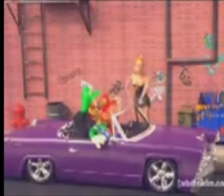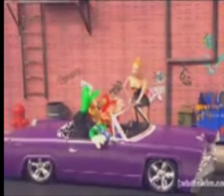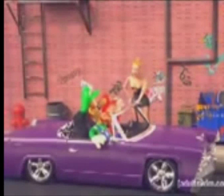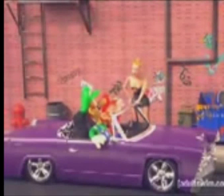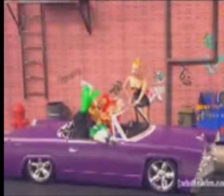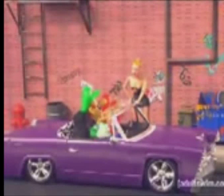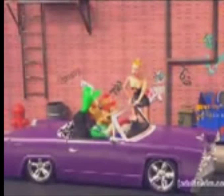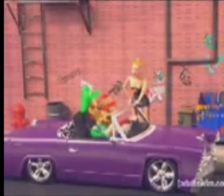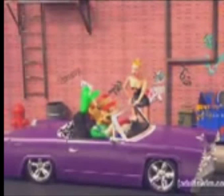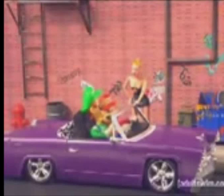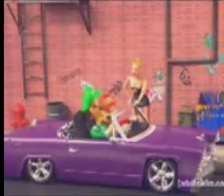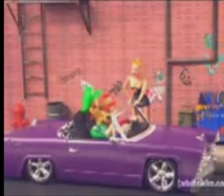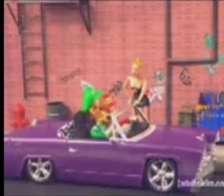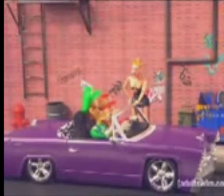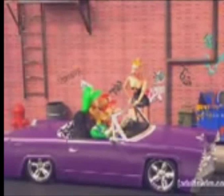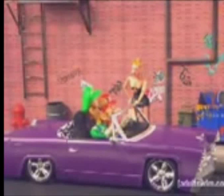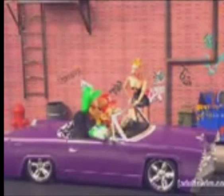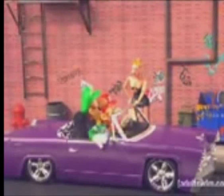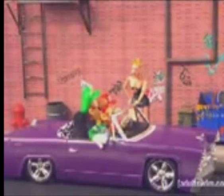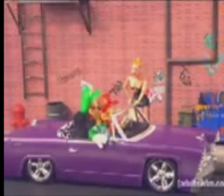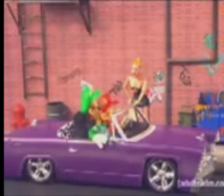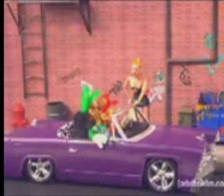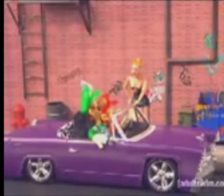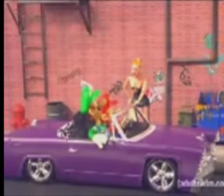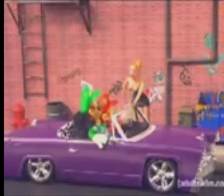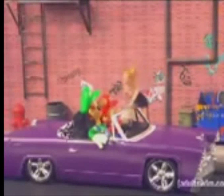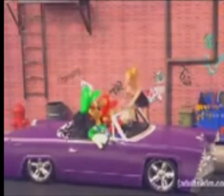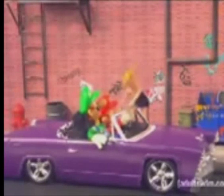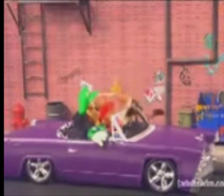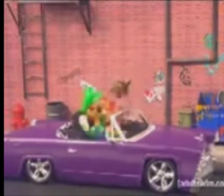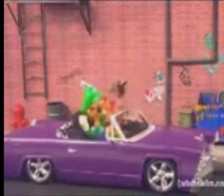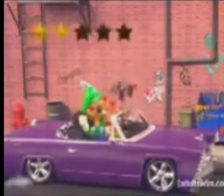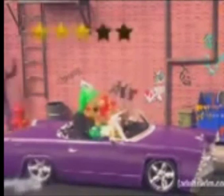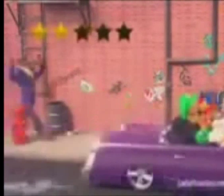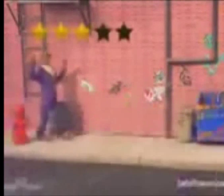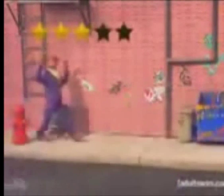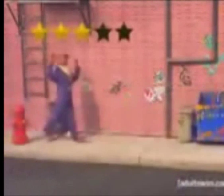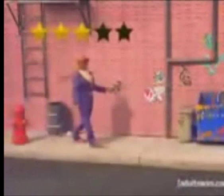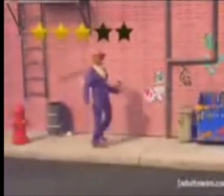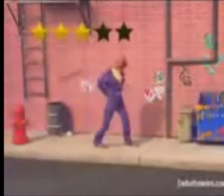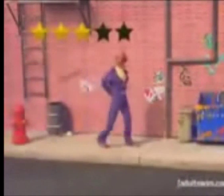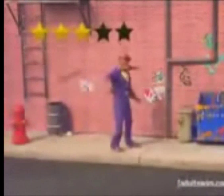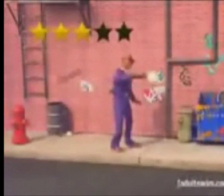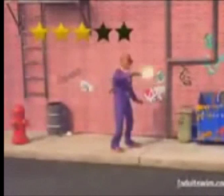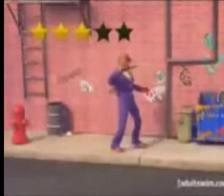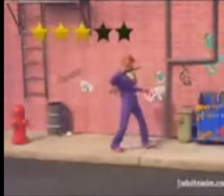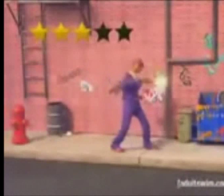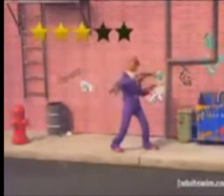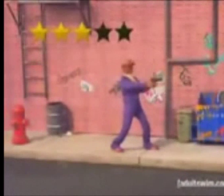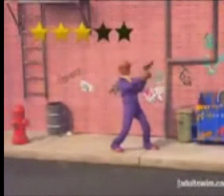princess do you accept the coins? come on princess who you got for gold? oh no no that's my b**ch oh